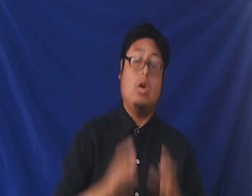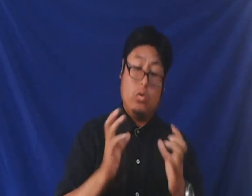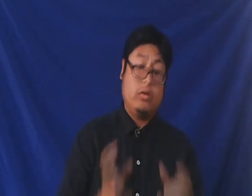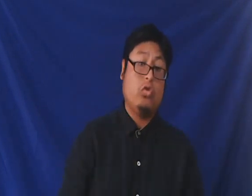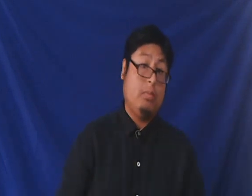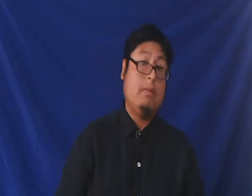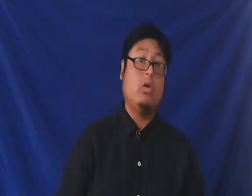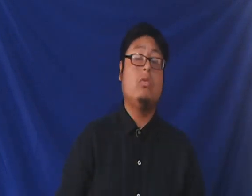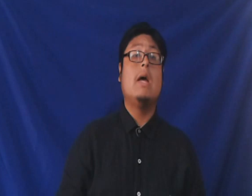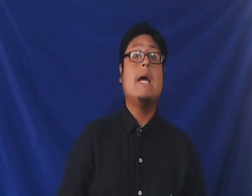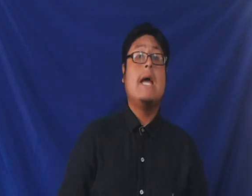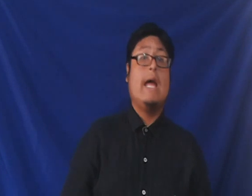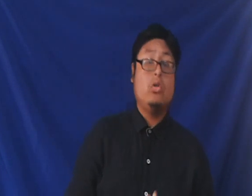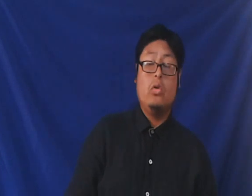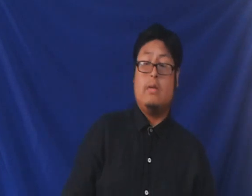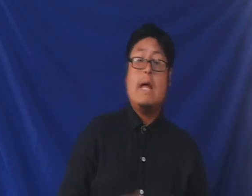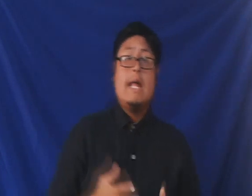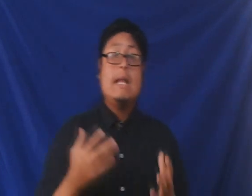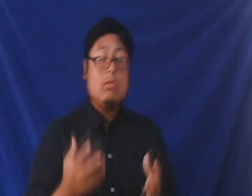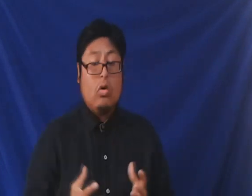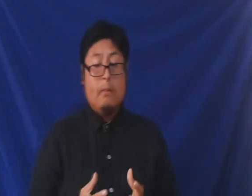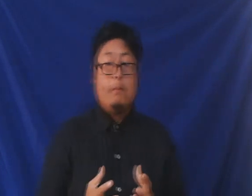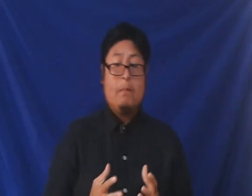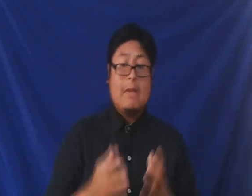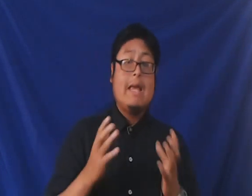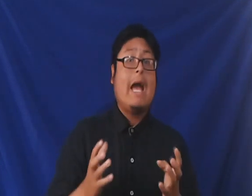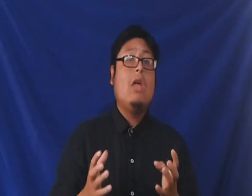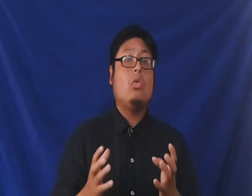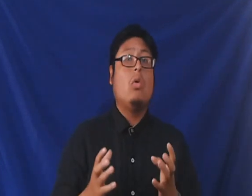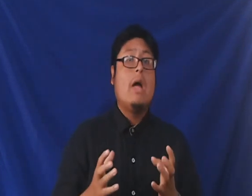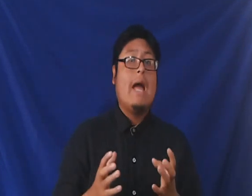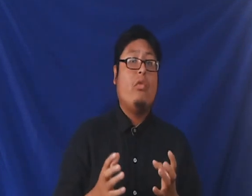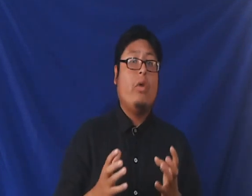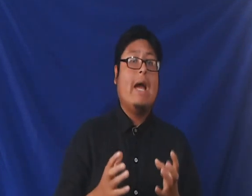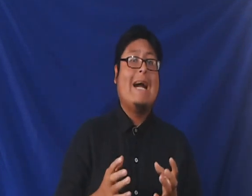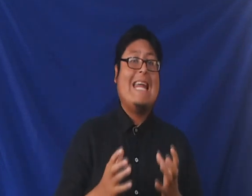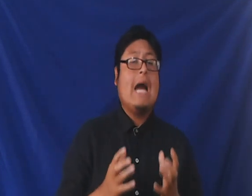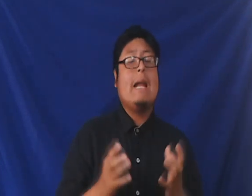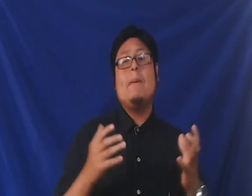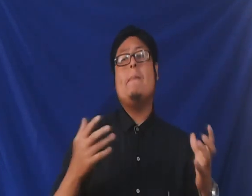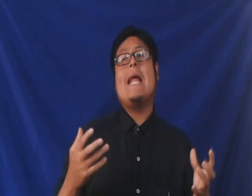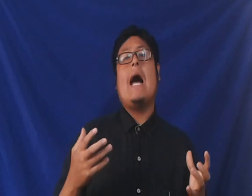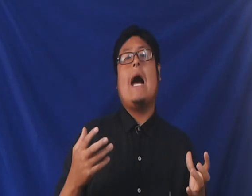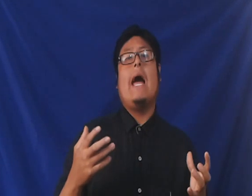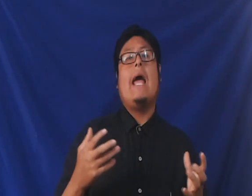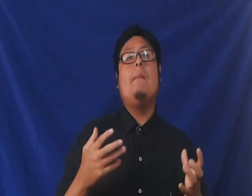de los textos bíblicos. Entonces, Nimrod, ¿qué hizo? Fue crear la primera, el